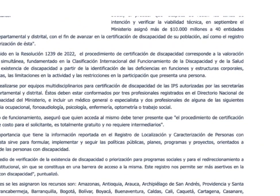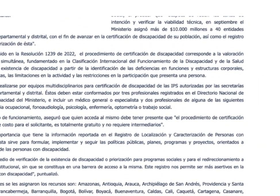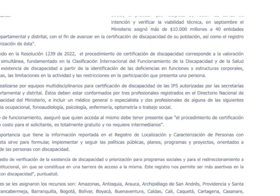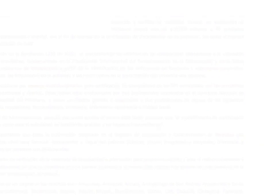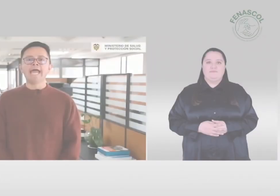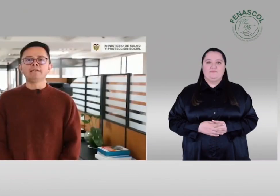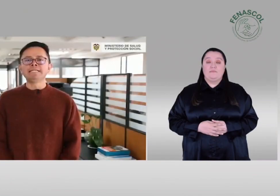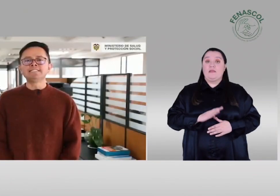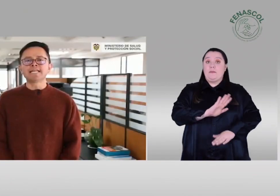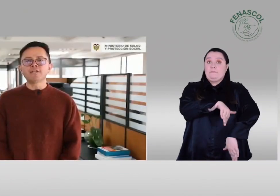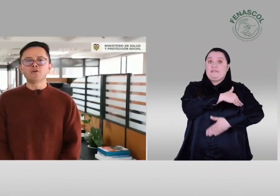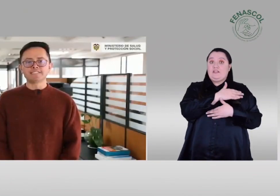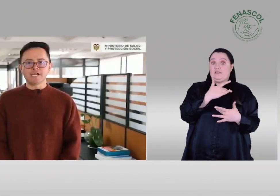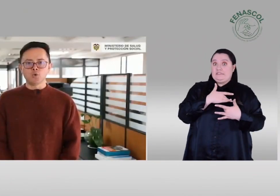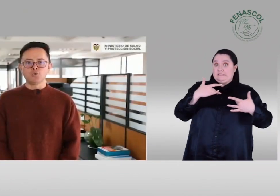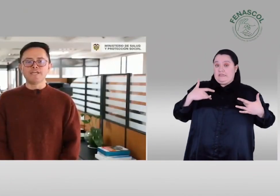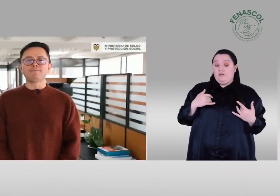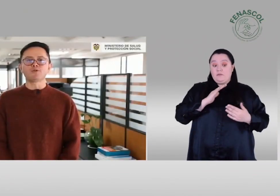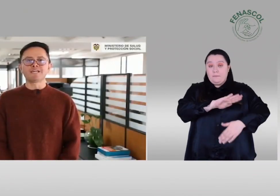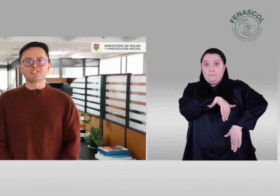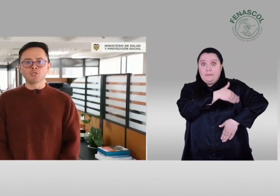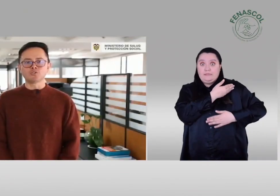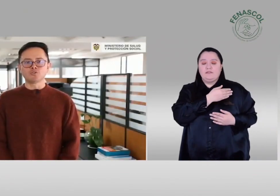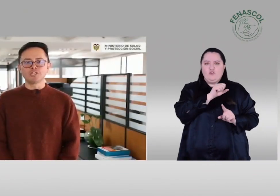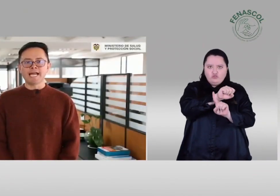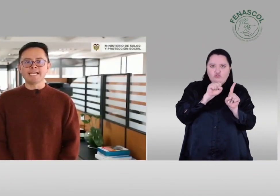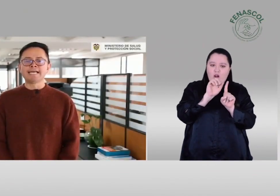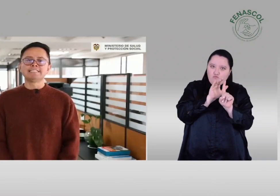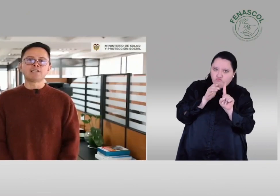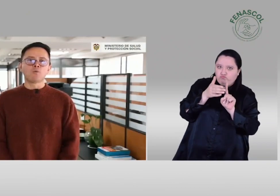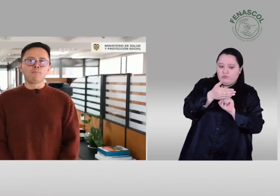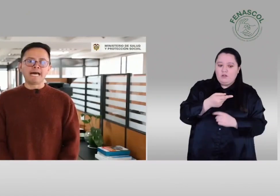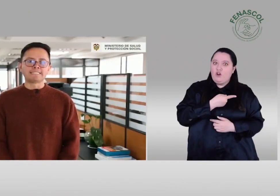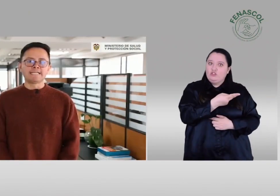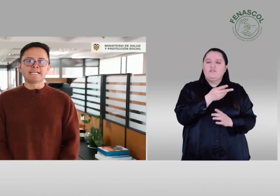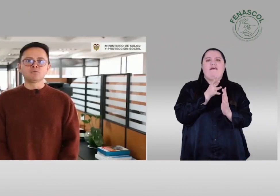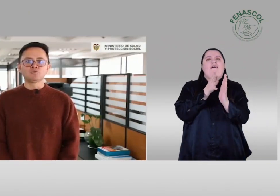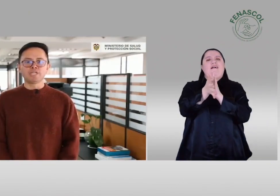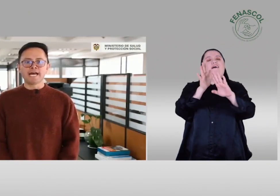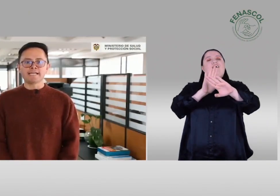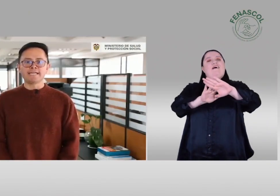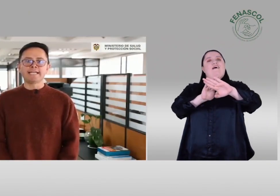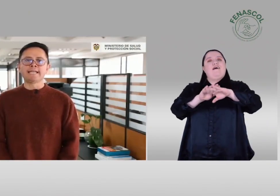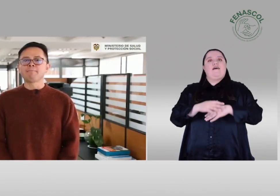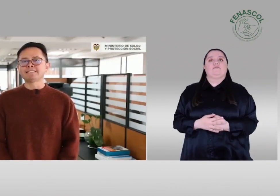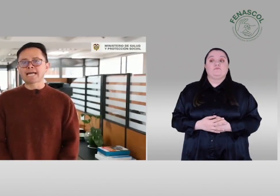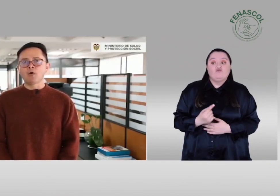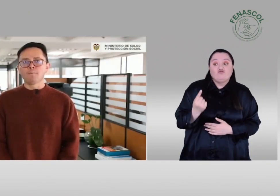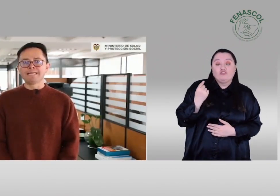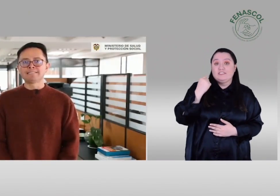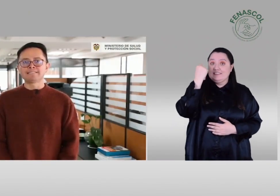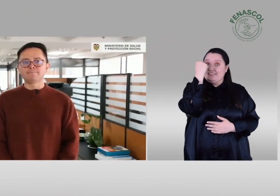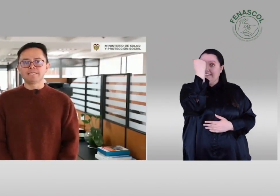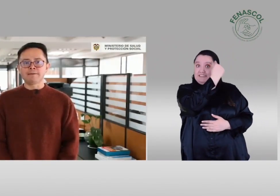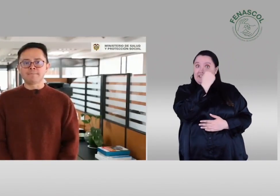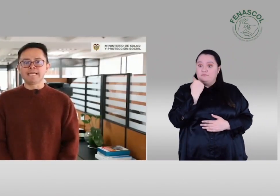El Ministerio de Salud y Protección Social se complace en anunciar que en el pasado mes de septiembre